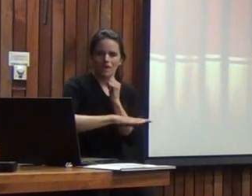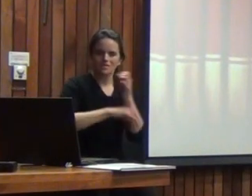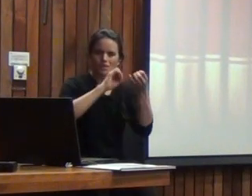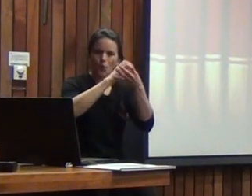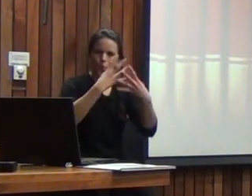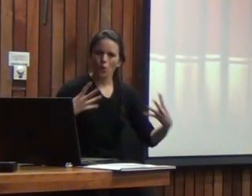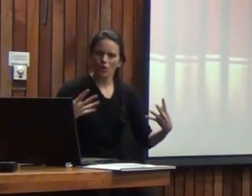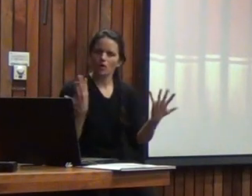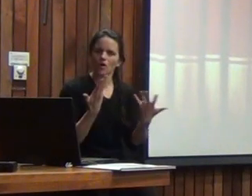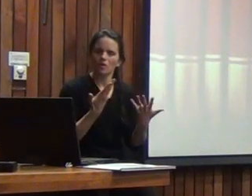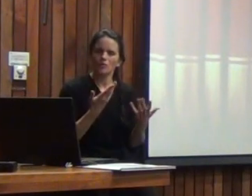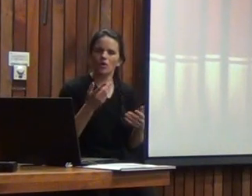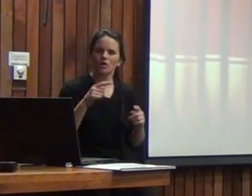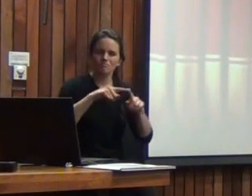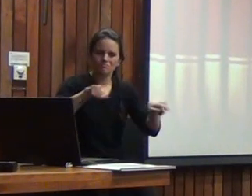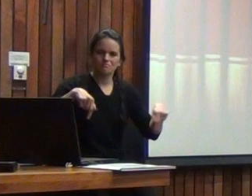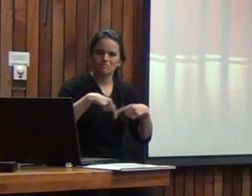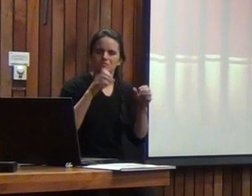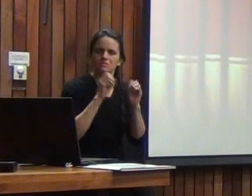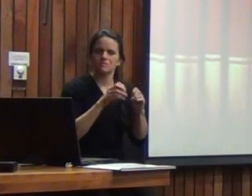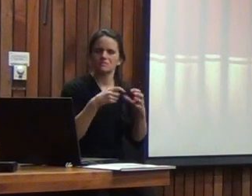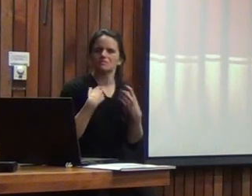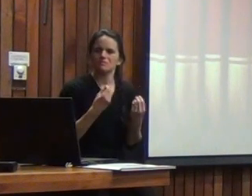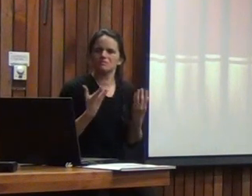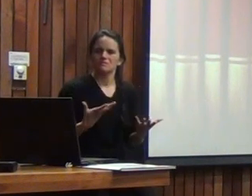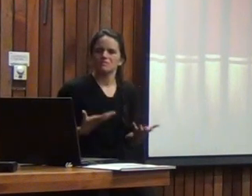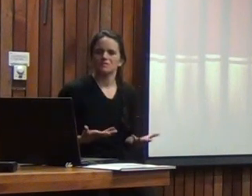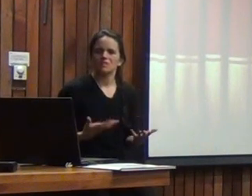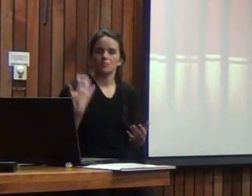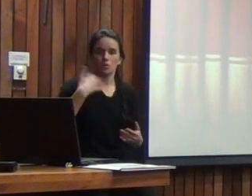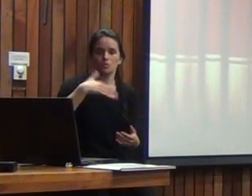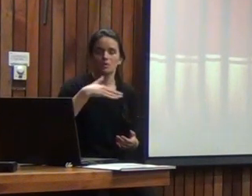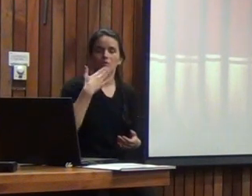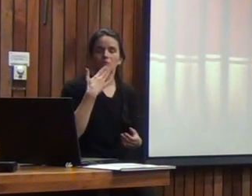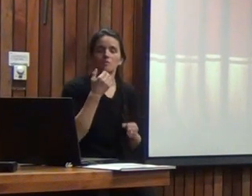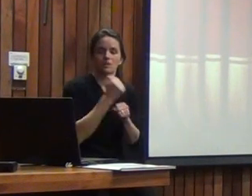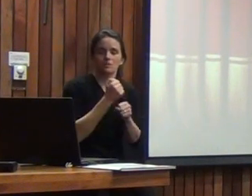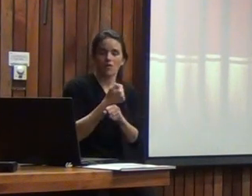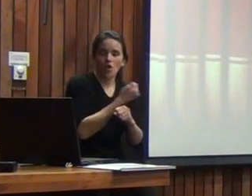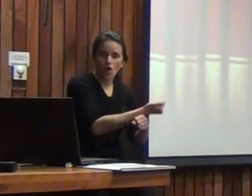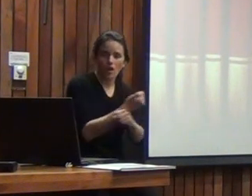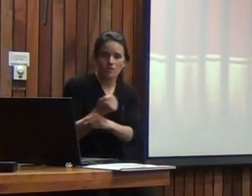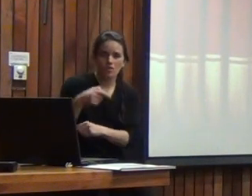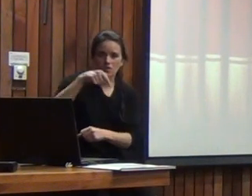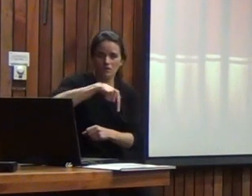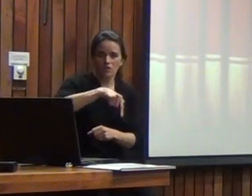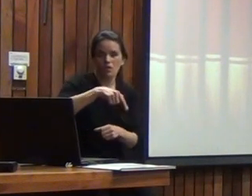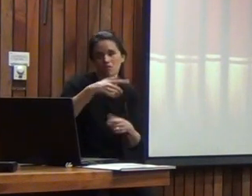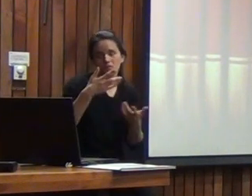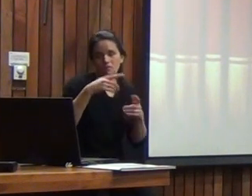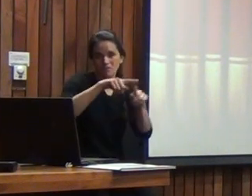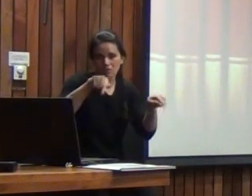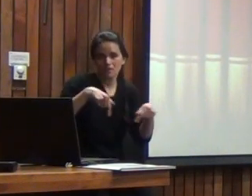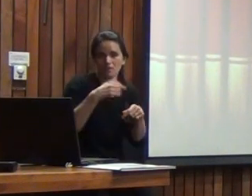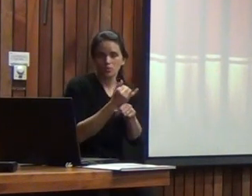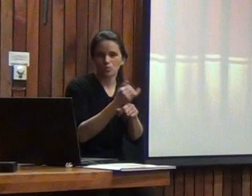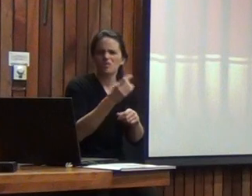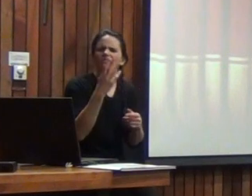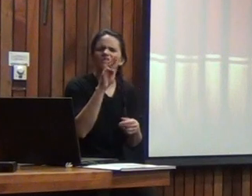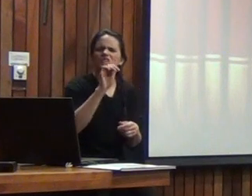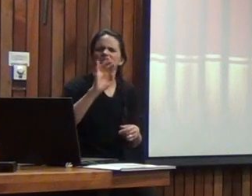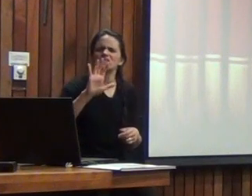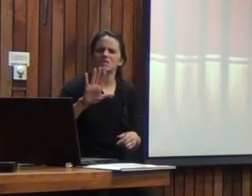evaluación en el contexto educativo también son importantes para el trabajo colaborativo dentro de la institución entonces desde ahí el vis